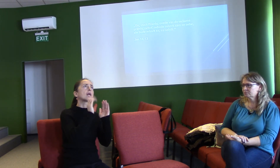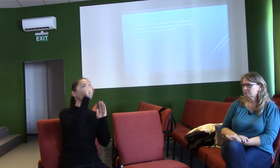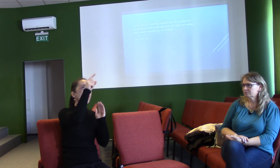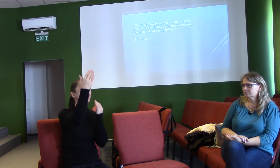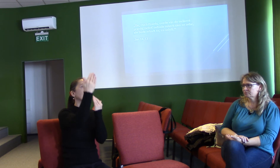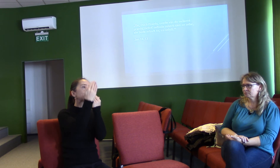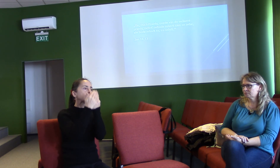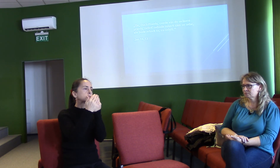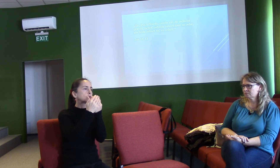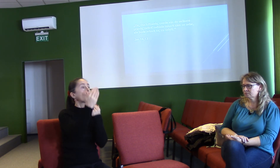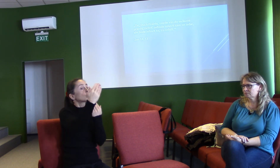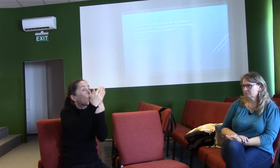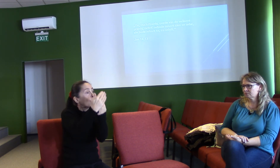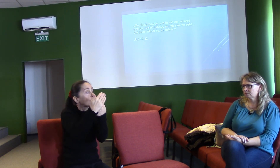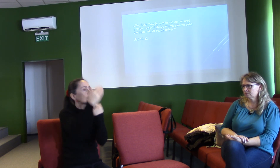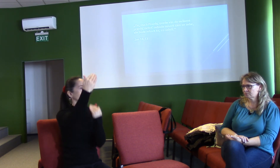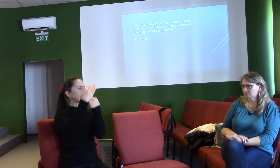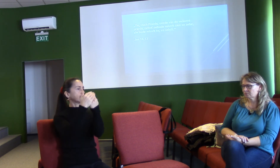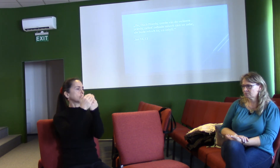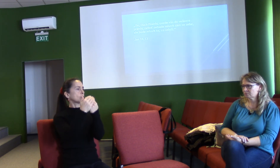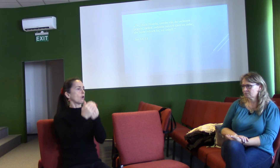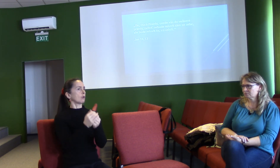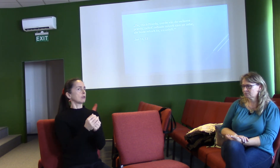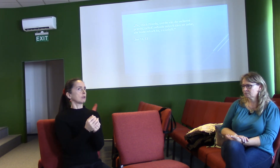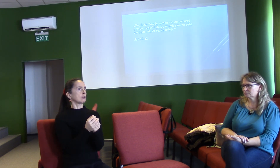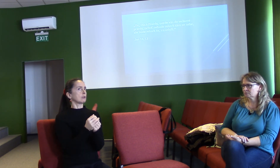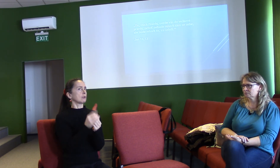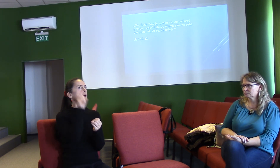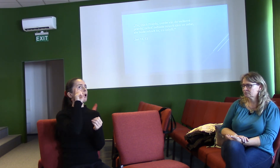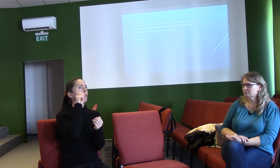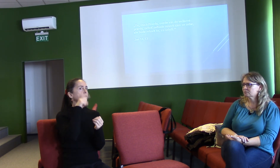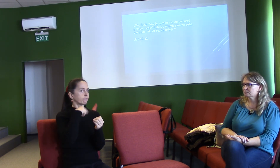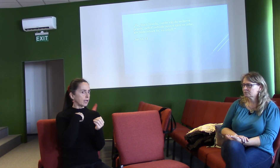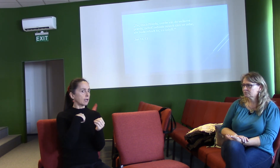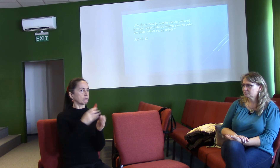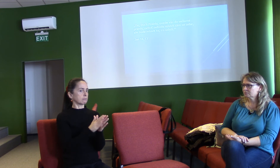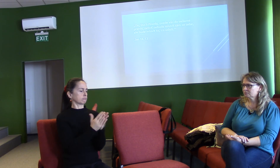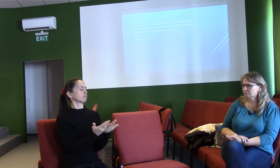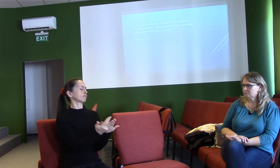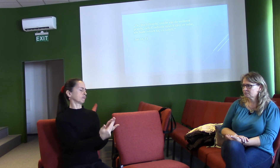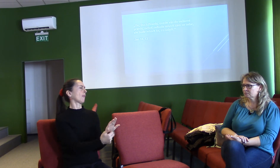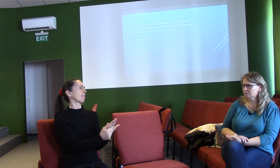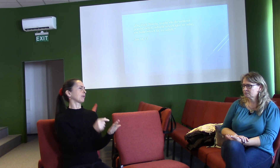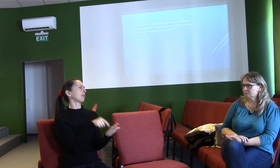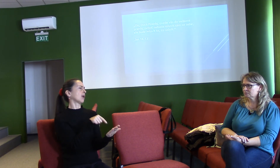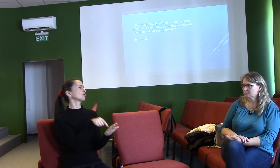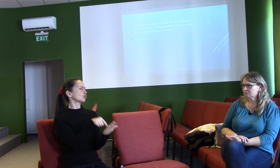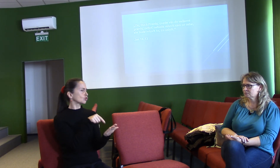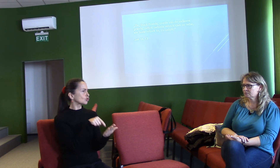jak víme, takovým spolehlivým zdrojem poznání je Boží slovo, dále je to rozhovor s Bohem,